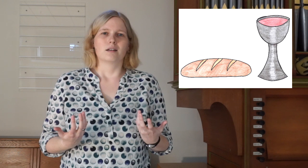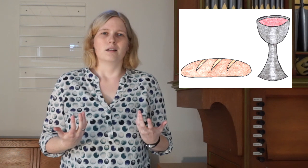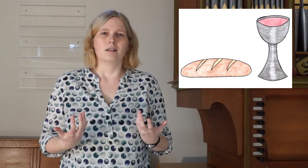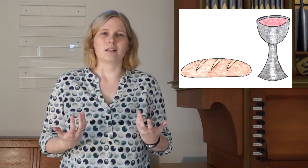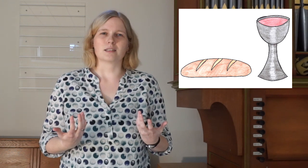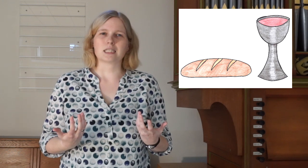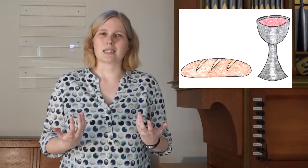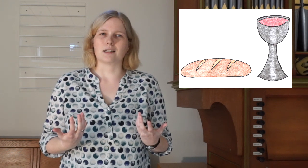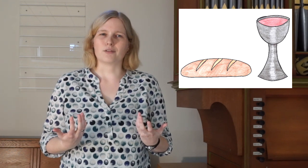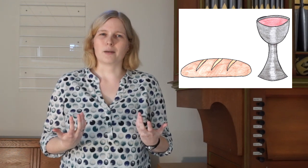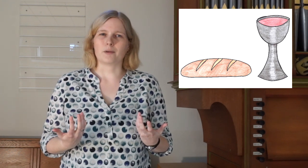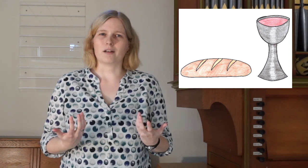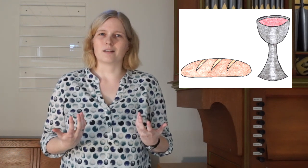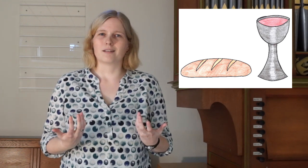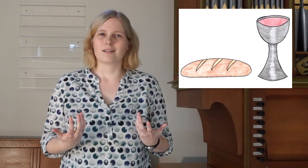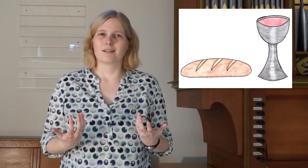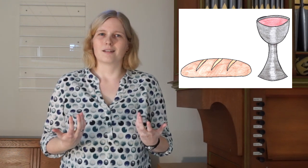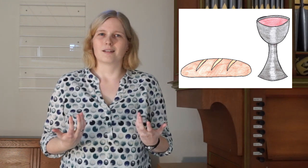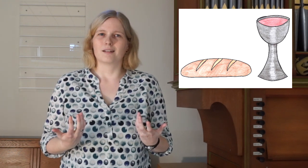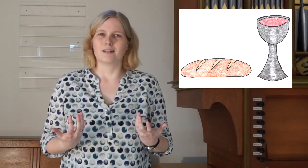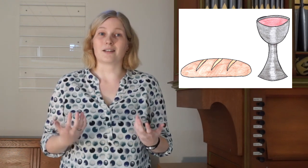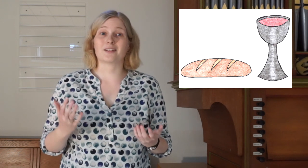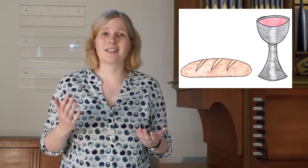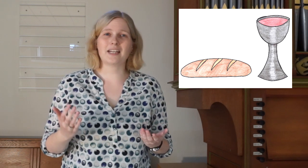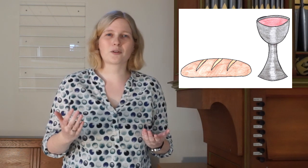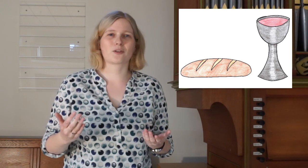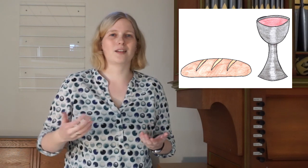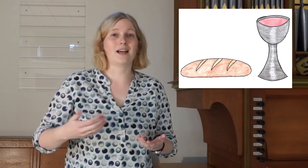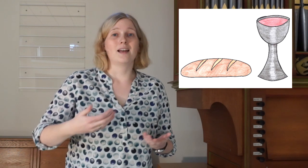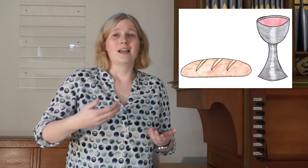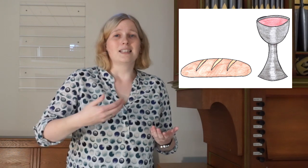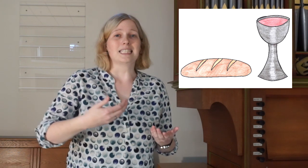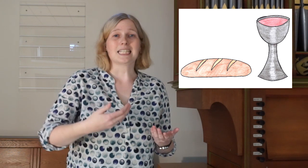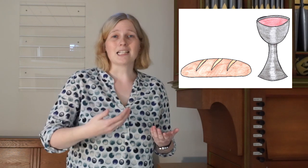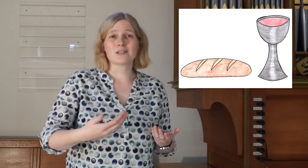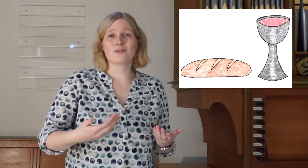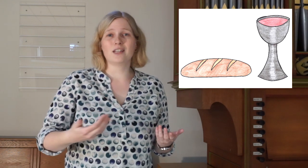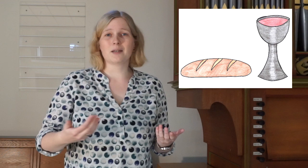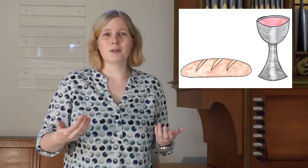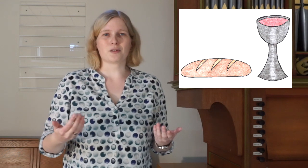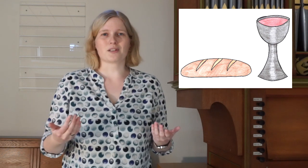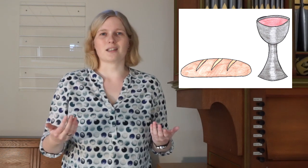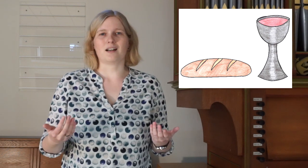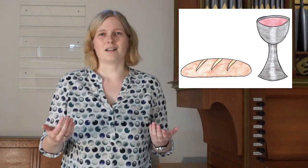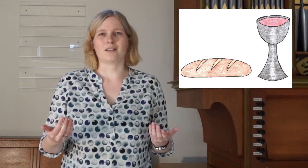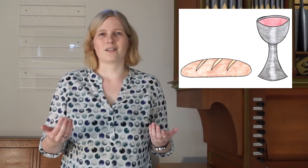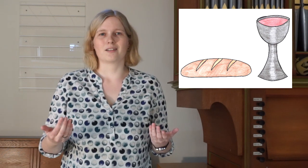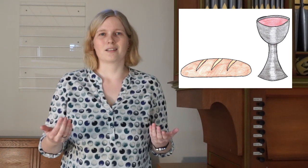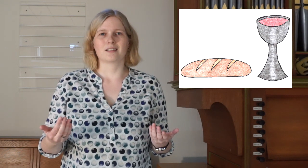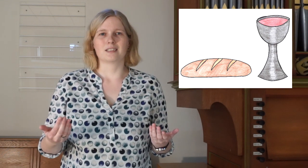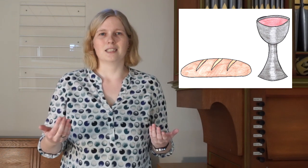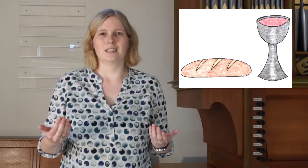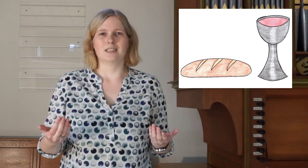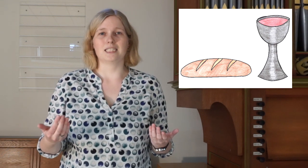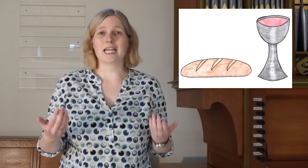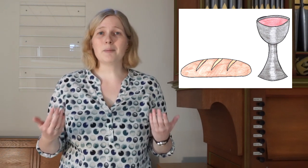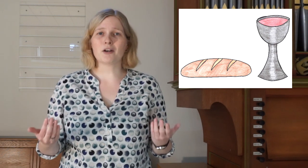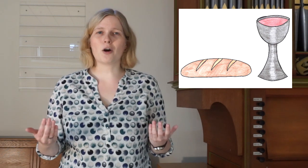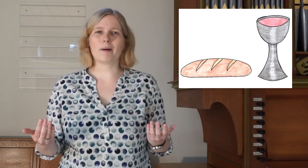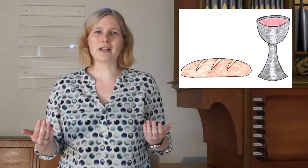Das ist gar kein Fremder. Das ist Jesus, der den ganzen Weg mit uns gegangen ist. Der immer noch bei